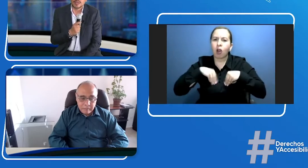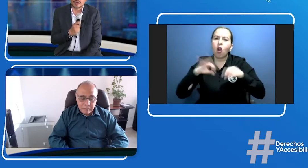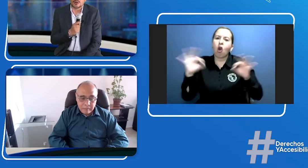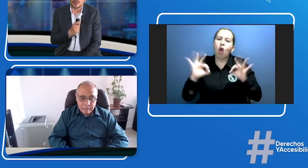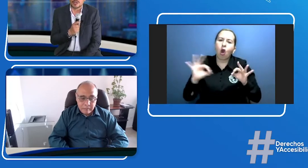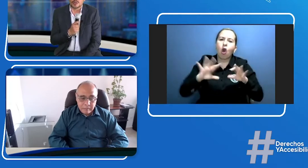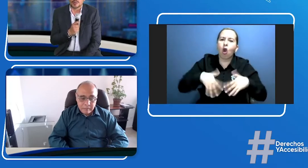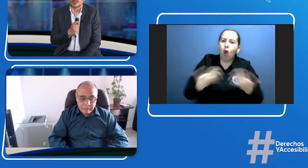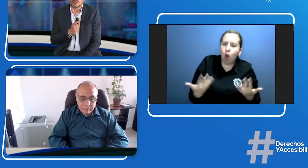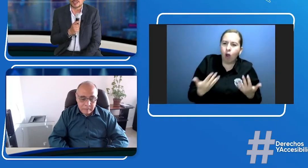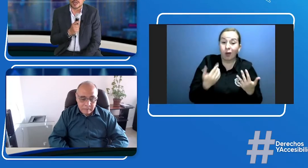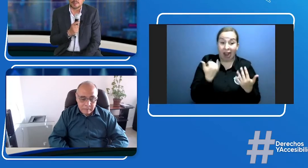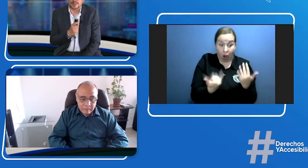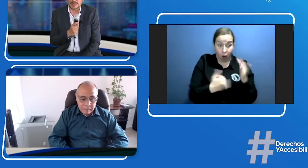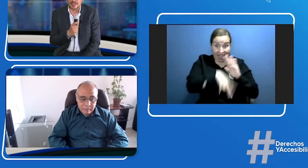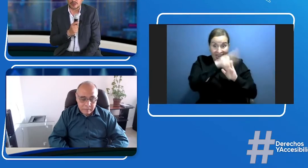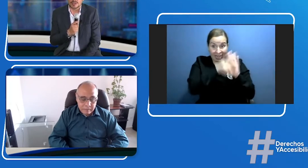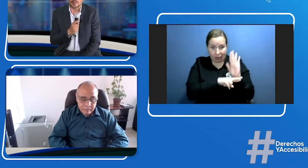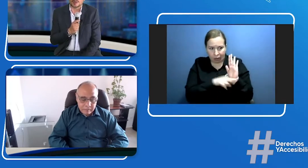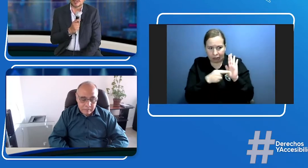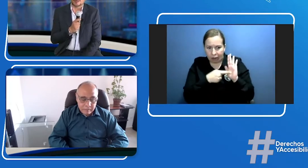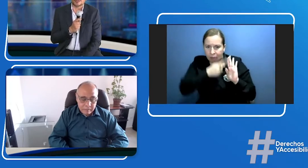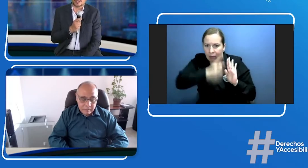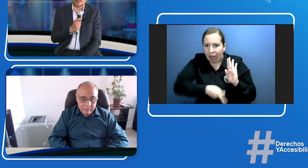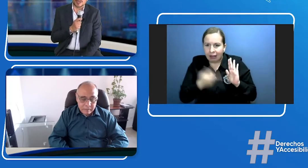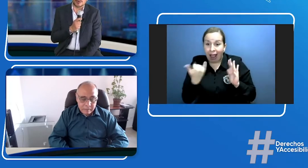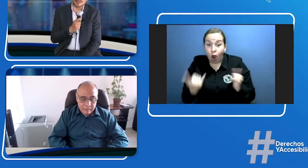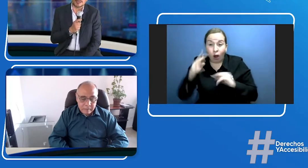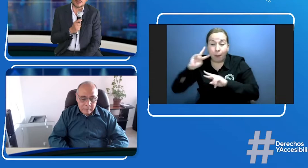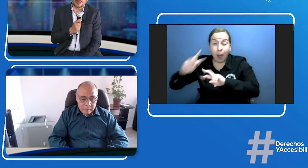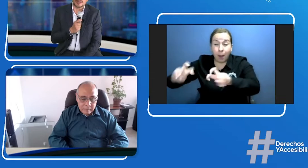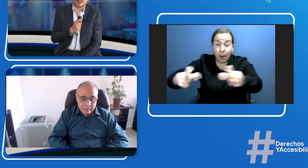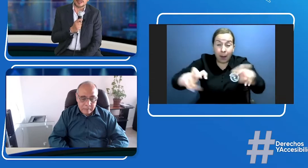recogiendo pues nos dirá hacia dónde podríamos ir en unas decisiones definitivas